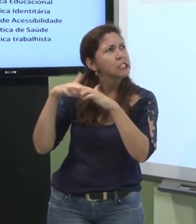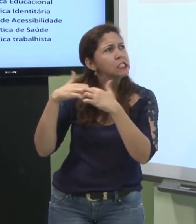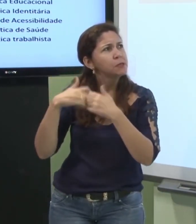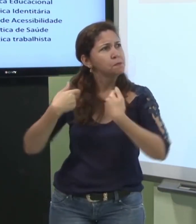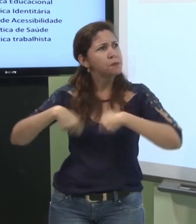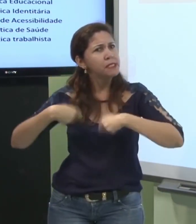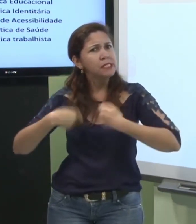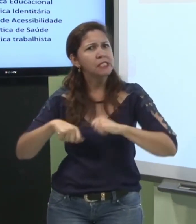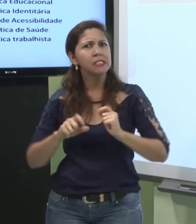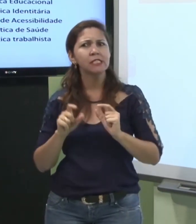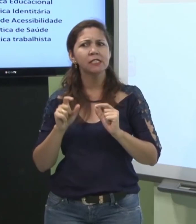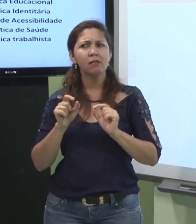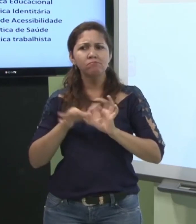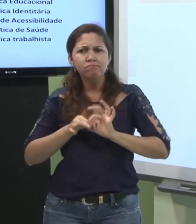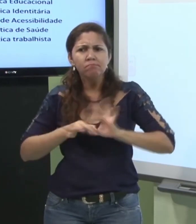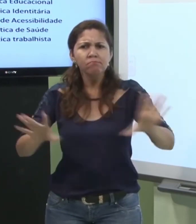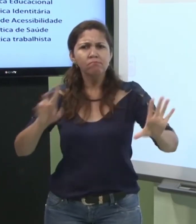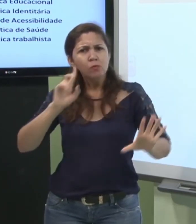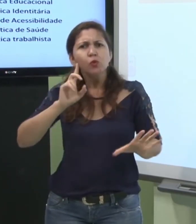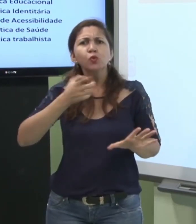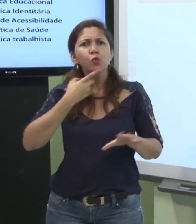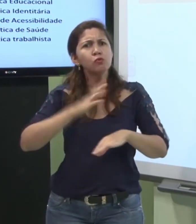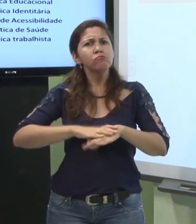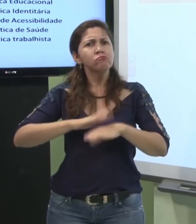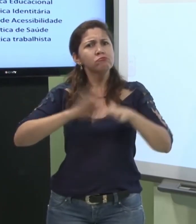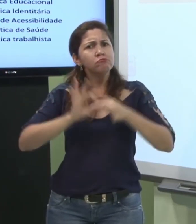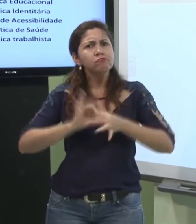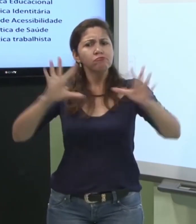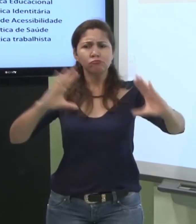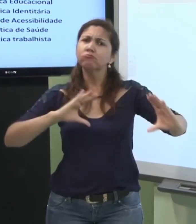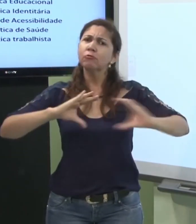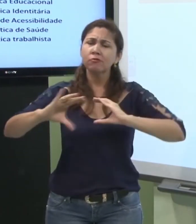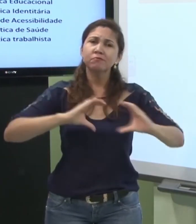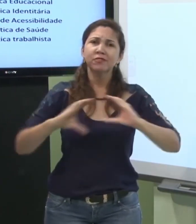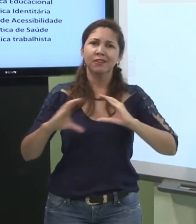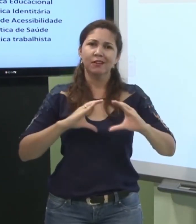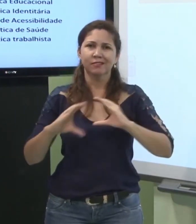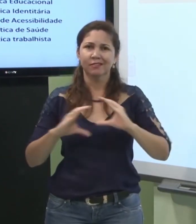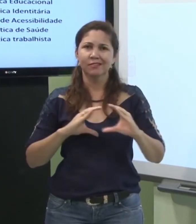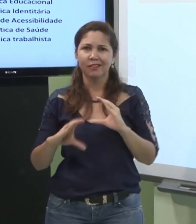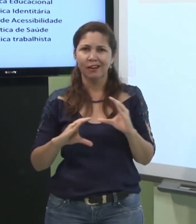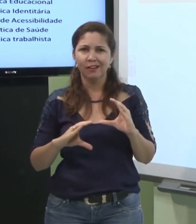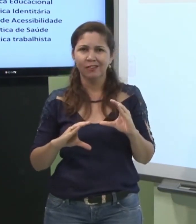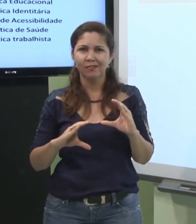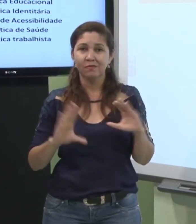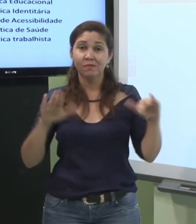pensar em como desenvolver eu preciso desenvolver minha autonomia na comunicação